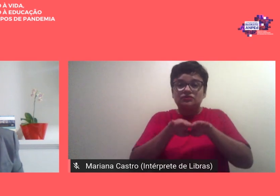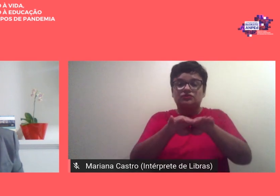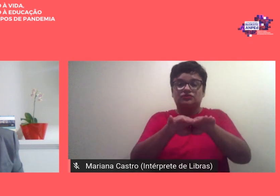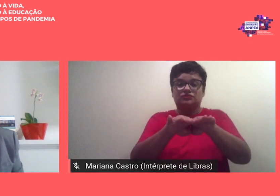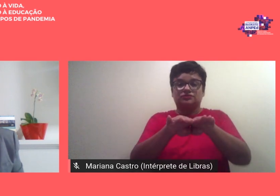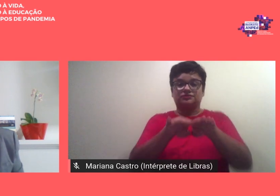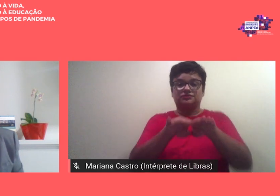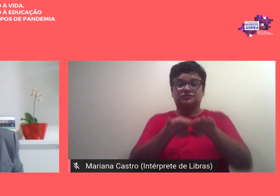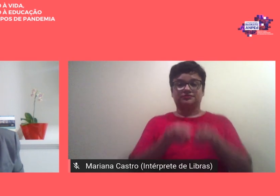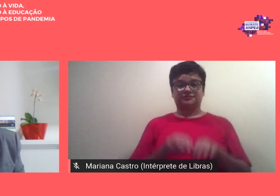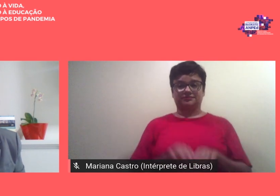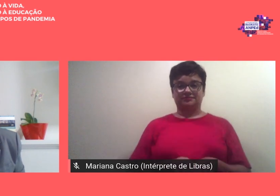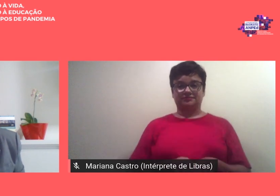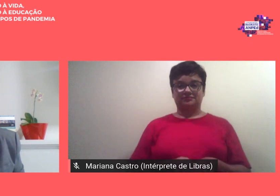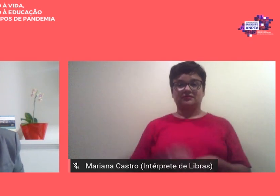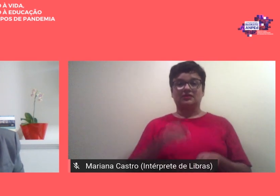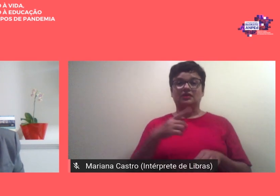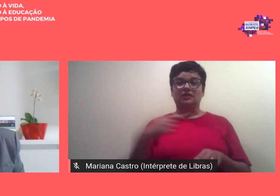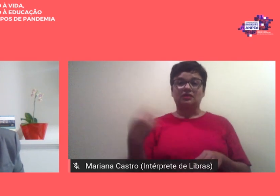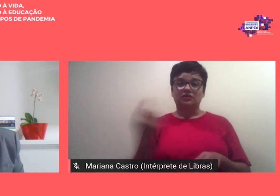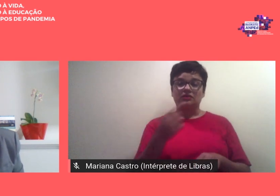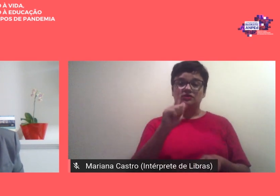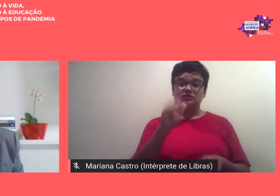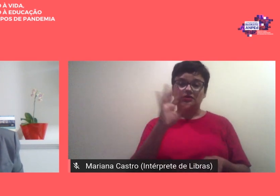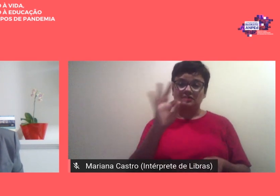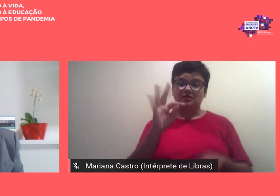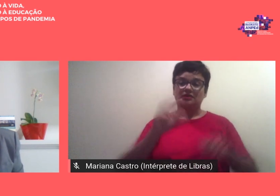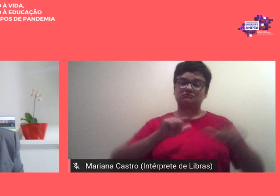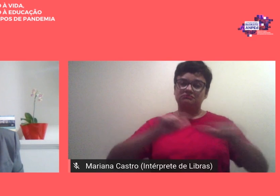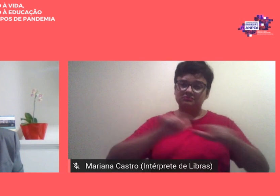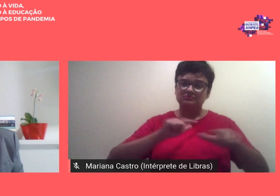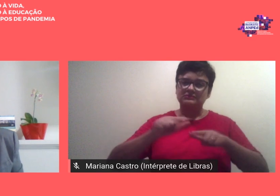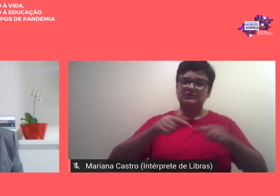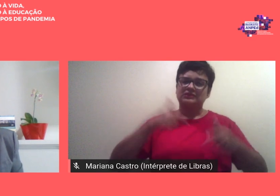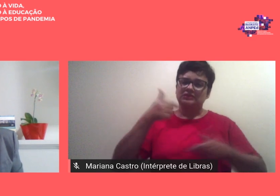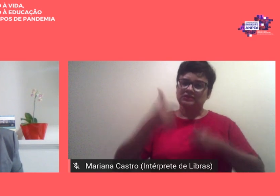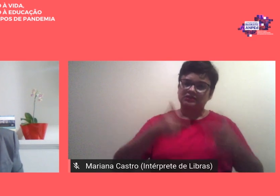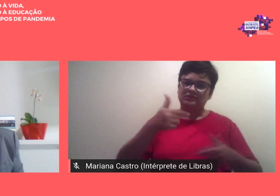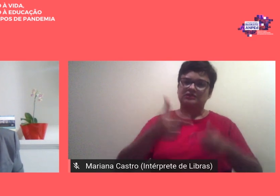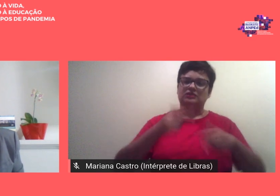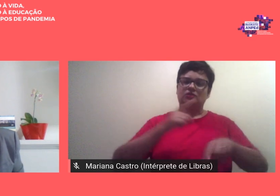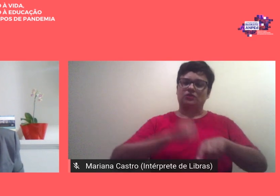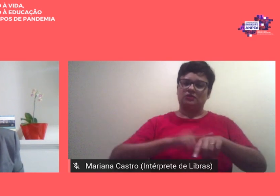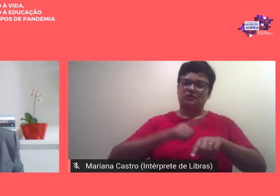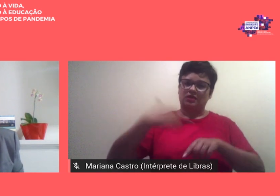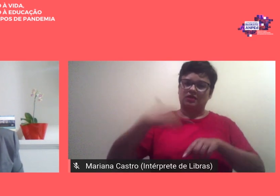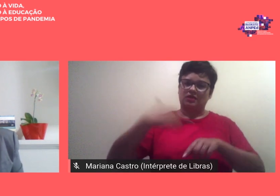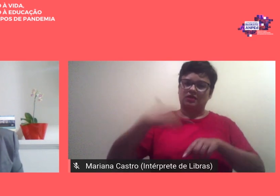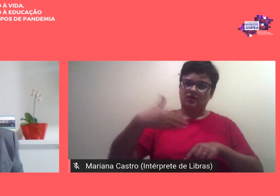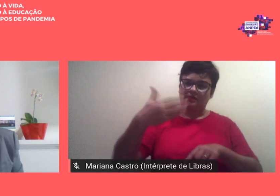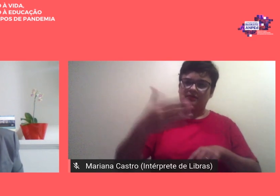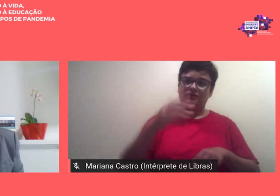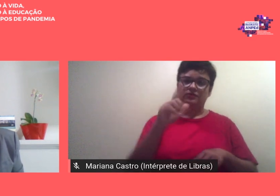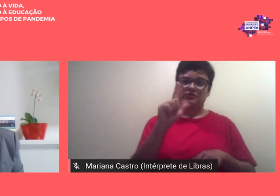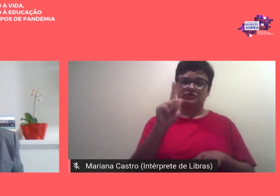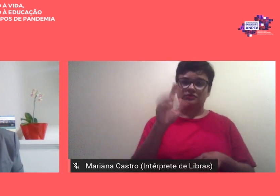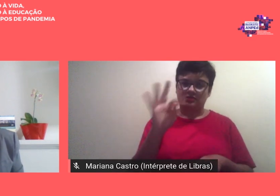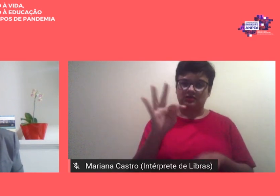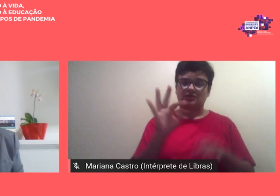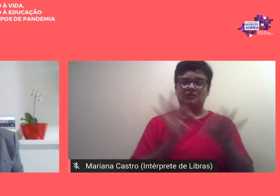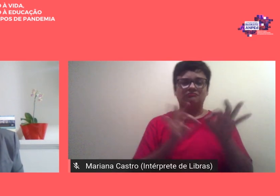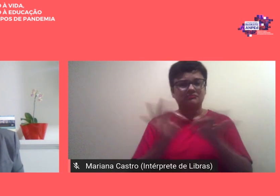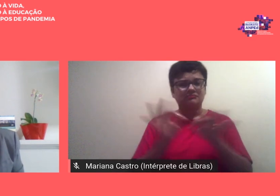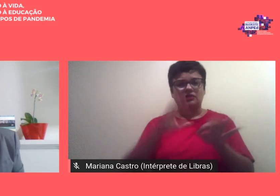isso esses GTs vieram trabalhando já há algum tempo esses GTs se organizaram com um coordenador